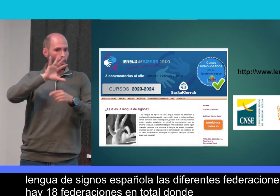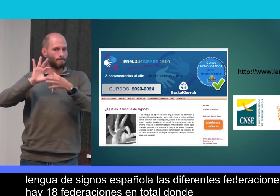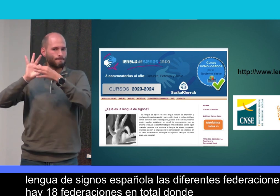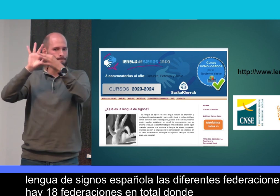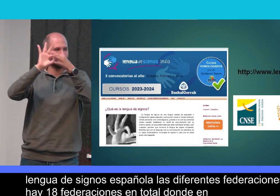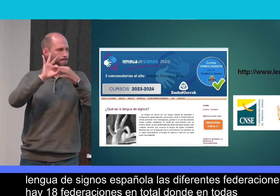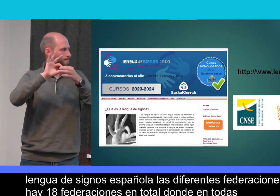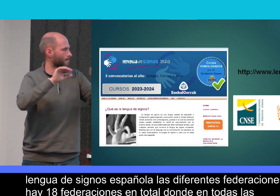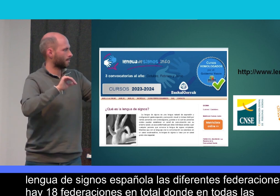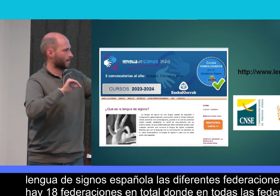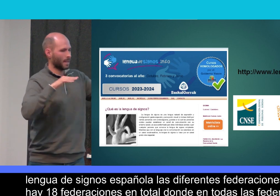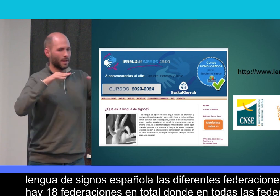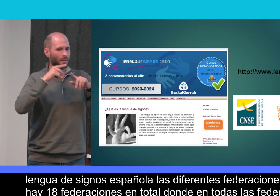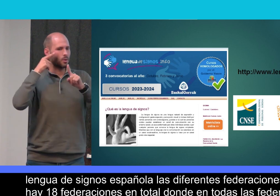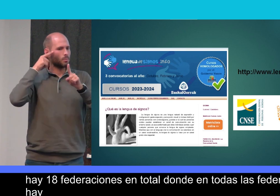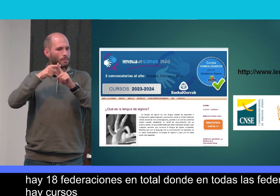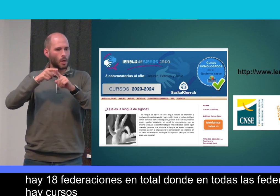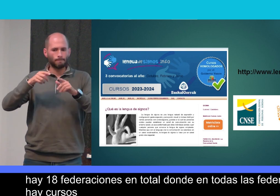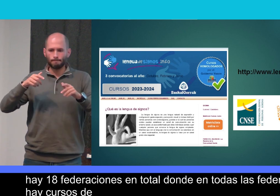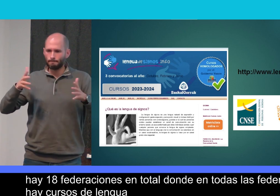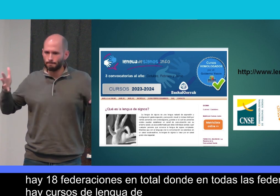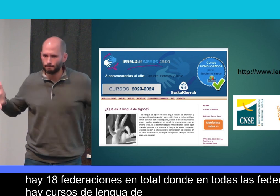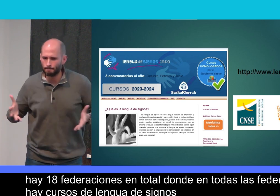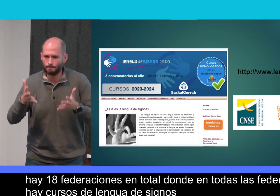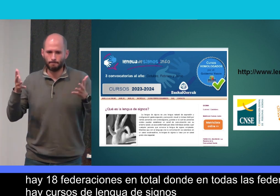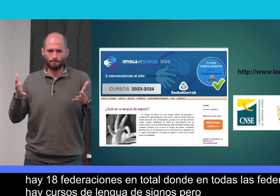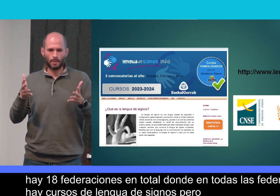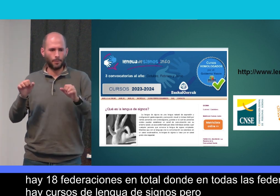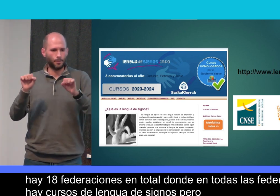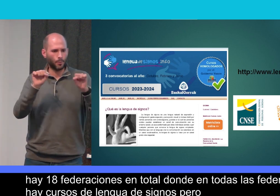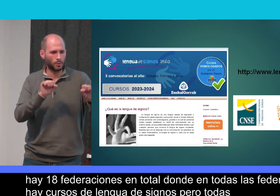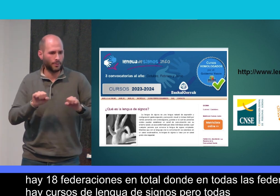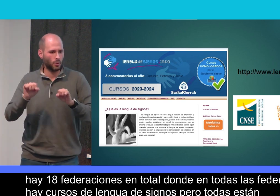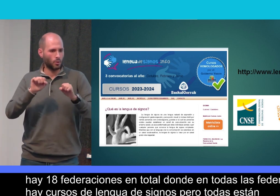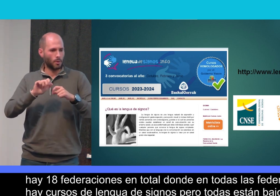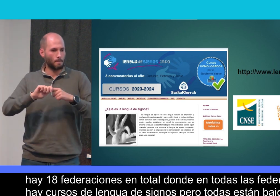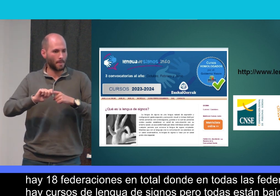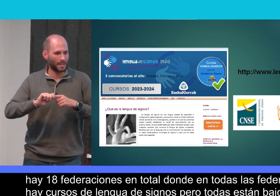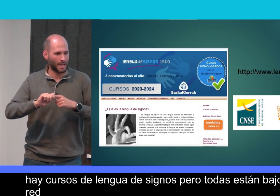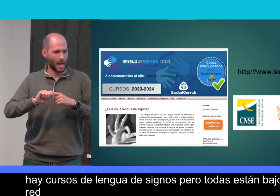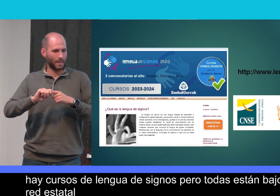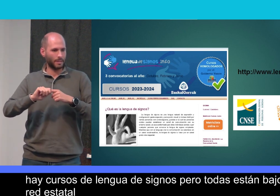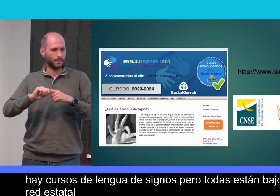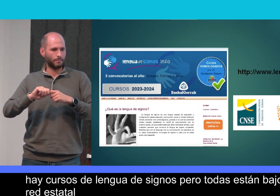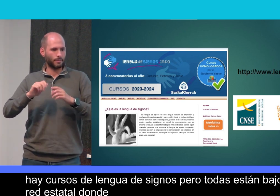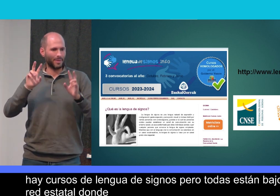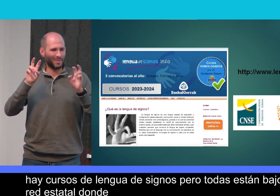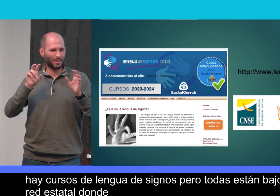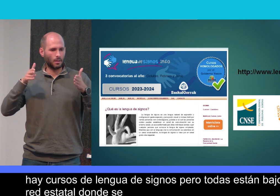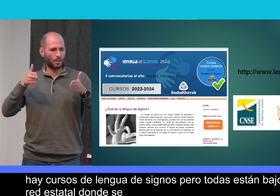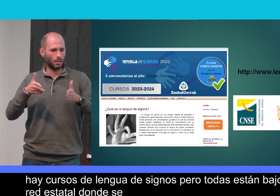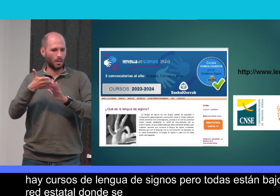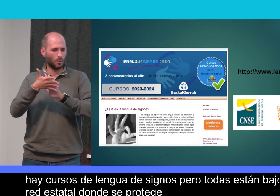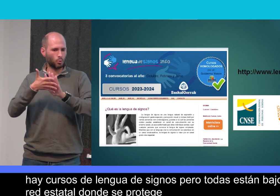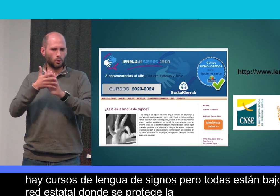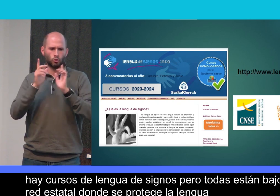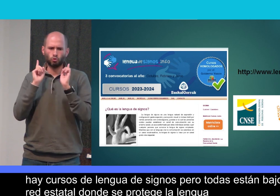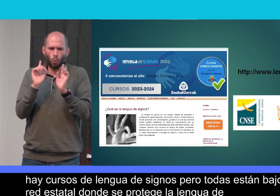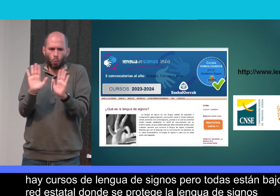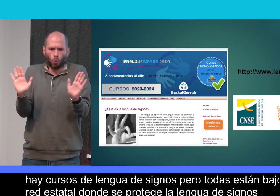federaciones hay cursos de lengua de signos, pero todas están bajo esta red estatal, donde se protege la lengua de signos, se hace un